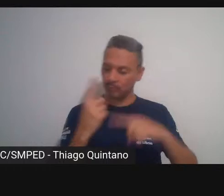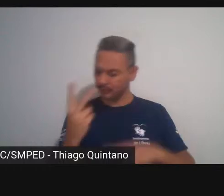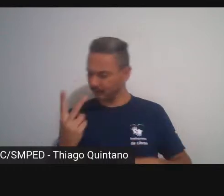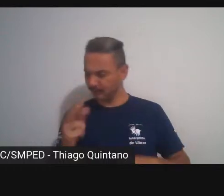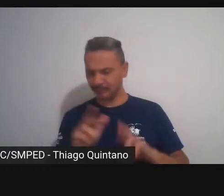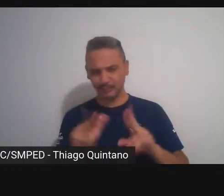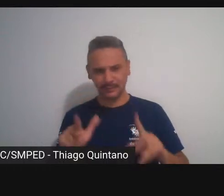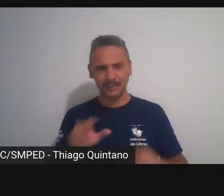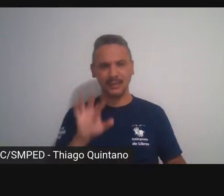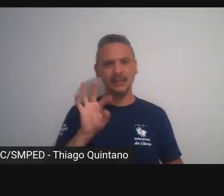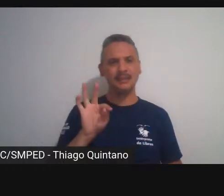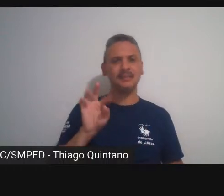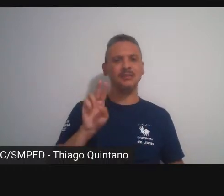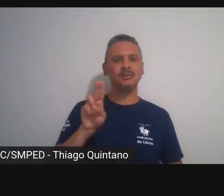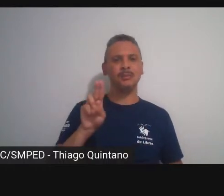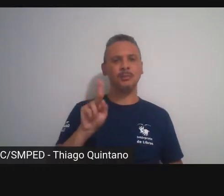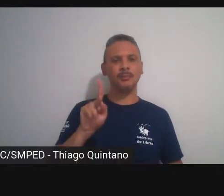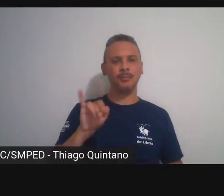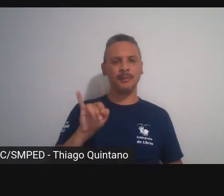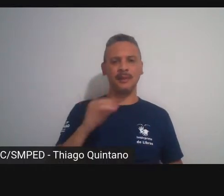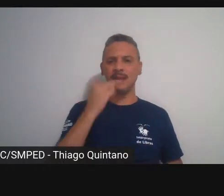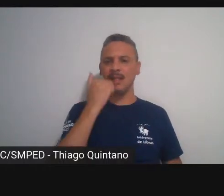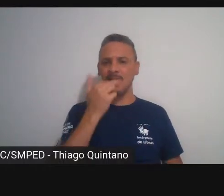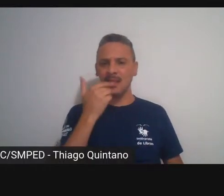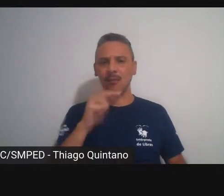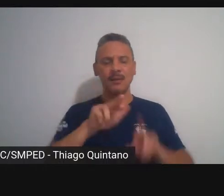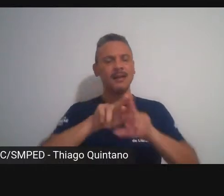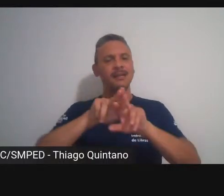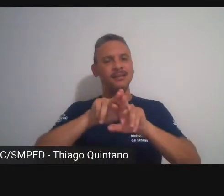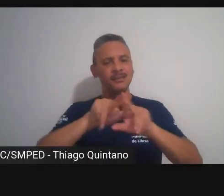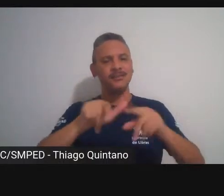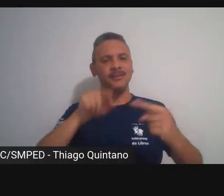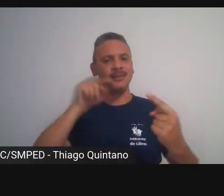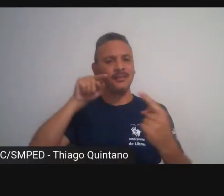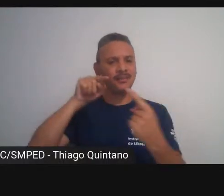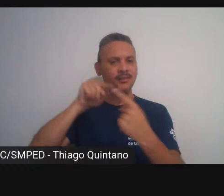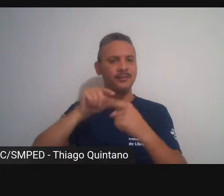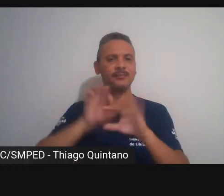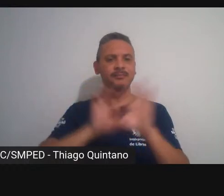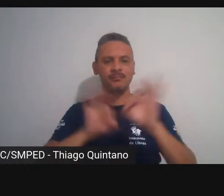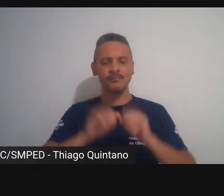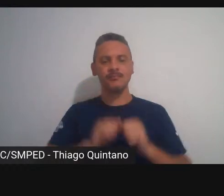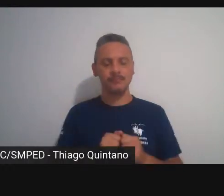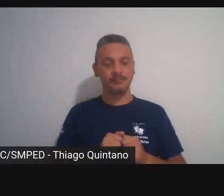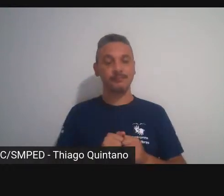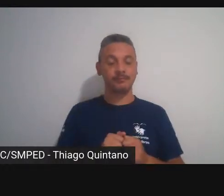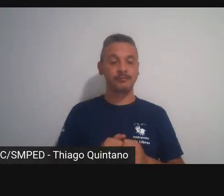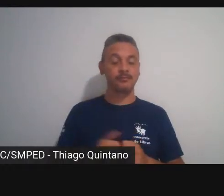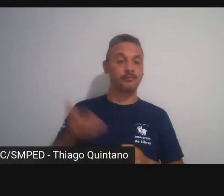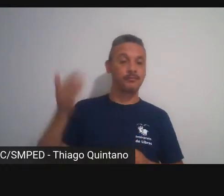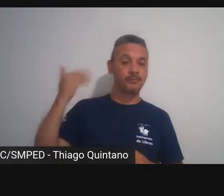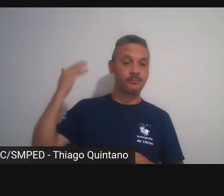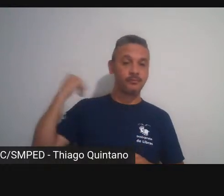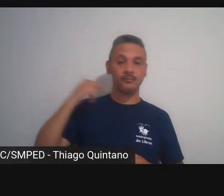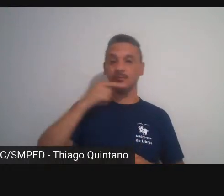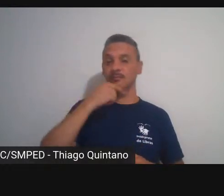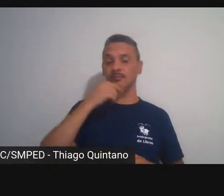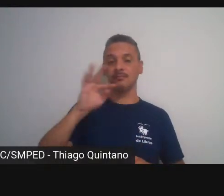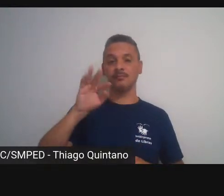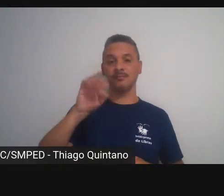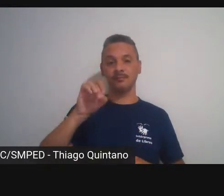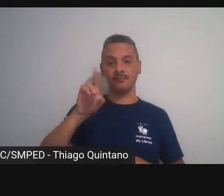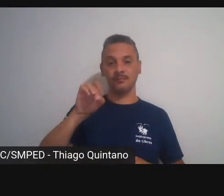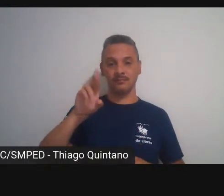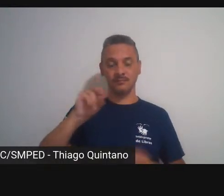entupia é isso não existe existe uma interpretação do Teodoro Sampaio há muito tempo há muito existe outras